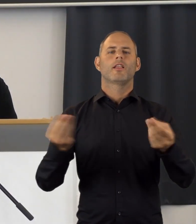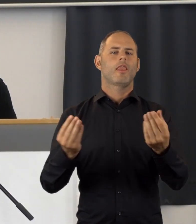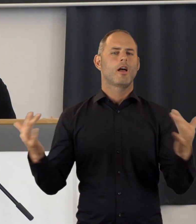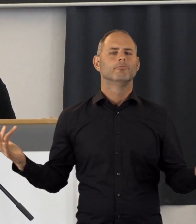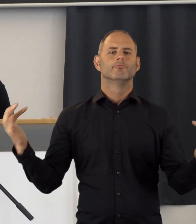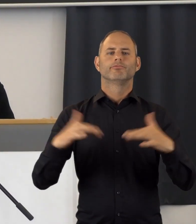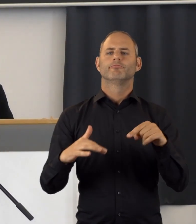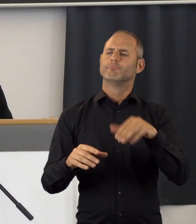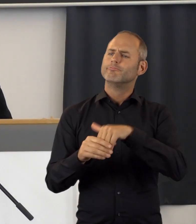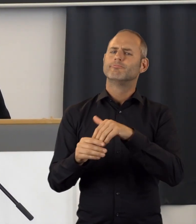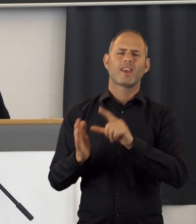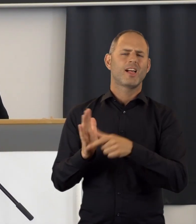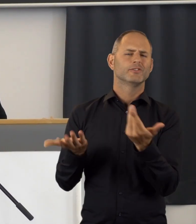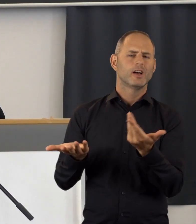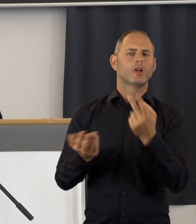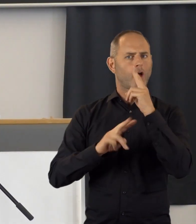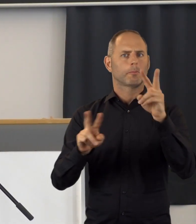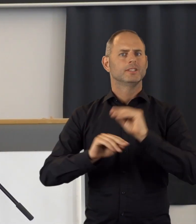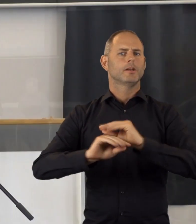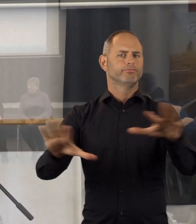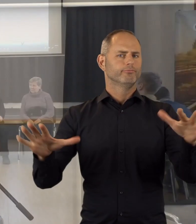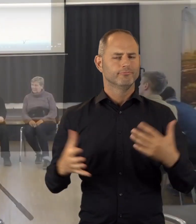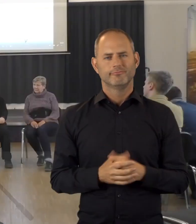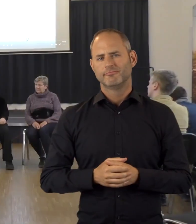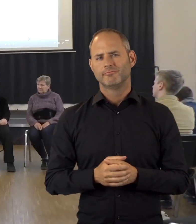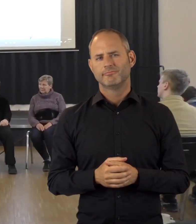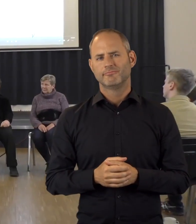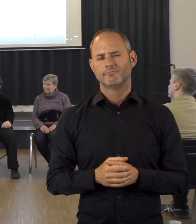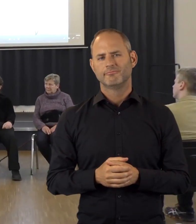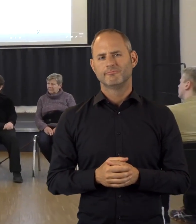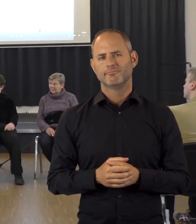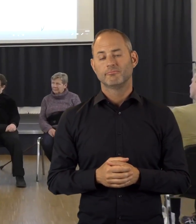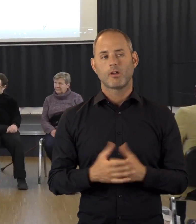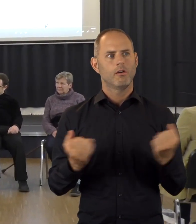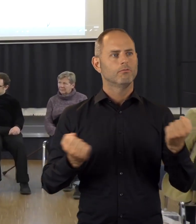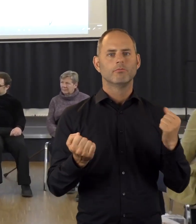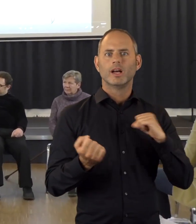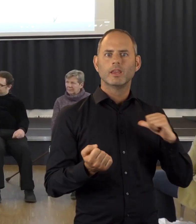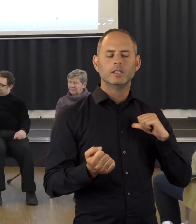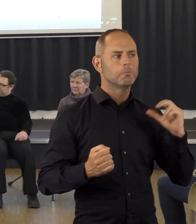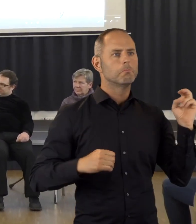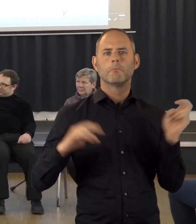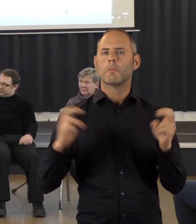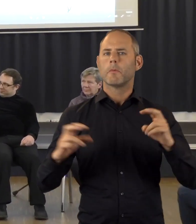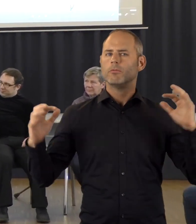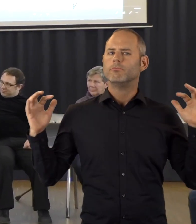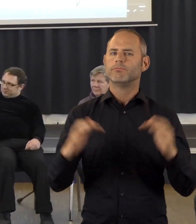auf diese Leistungsform aufmerksam zu machen. Auf großes Interesse stießen dabei insbesondere die Praxiserfahrungen von